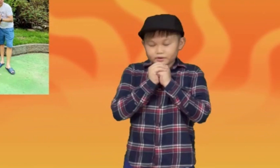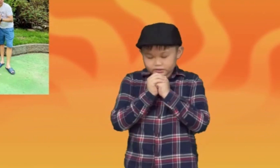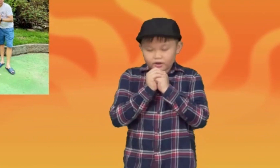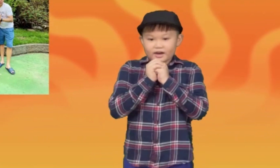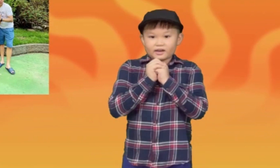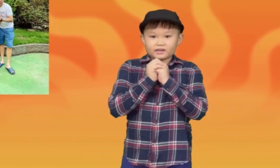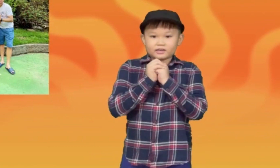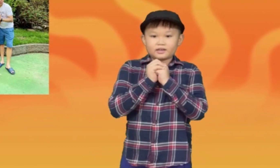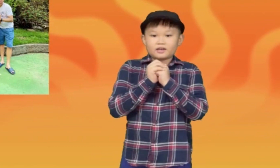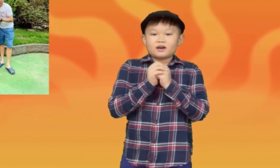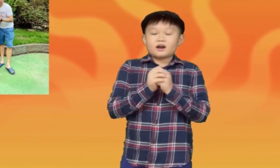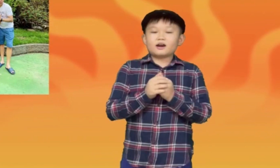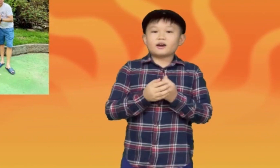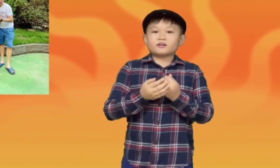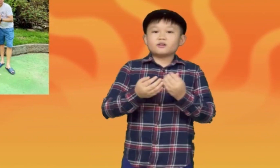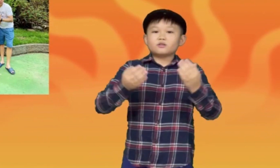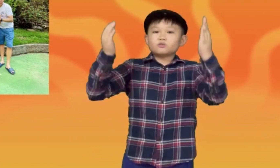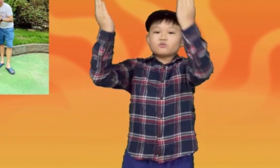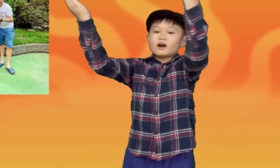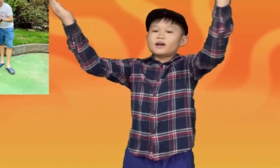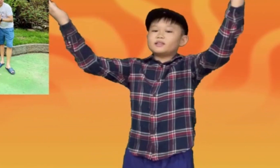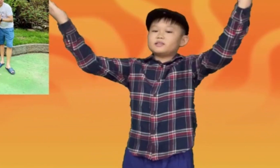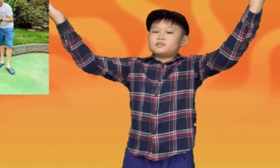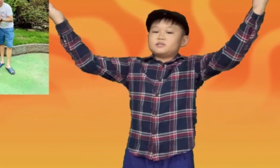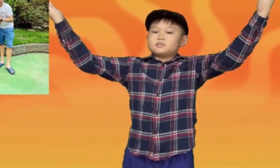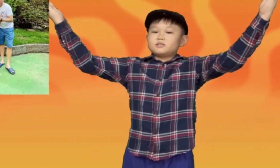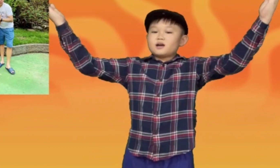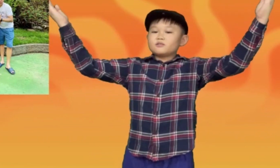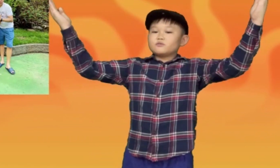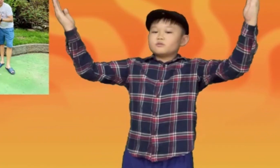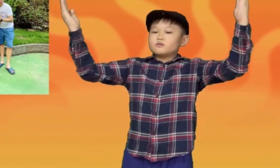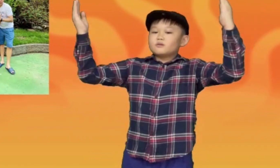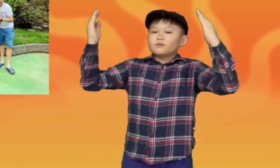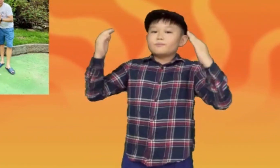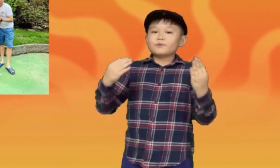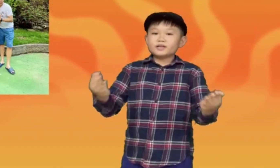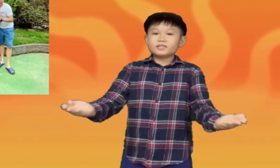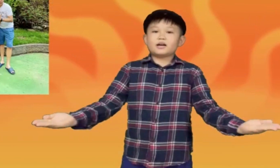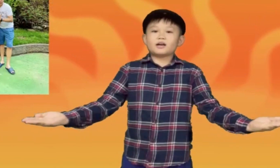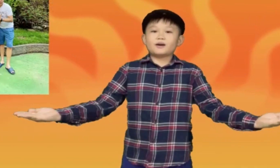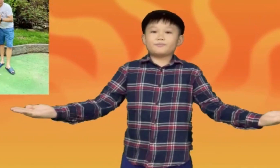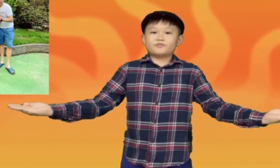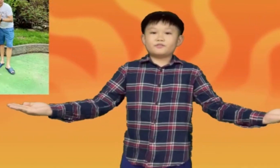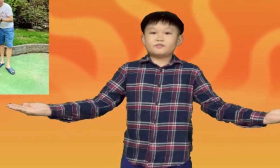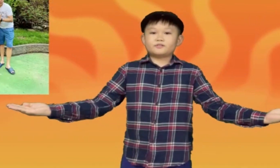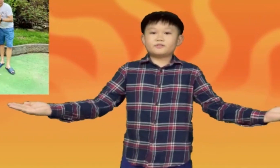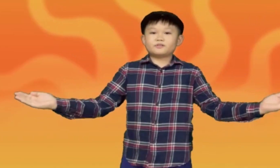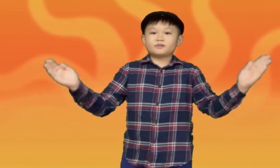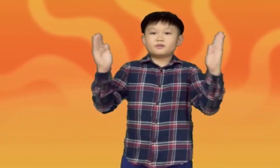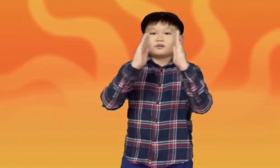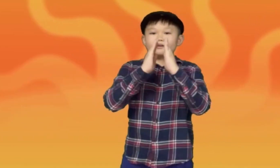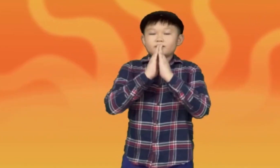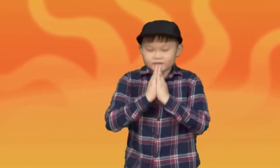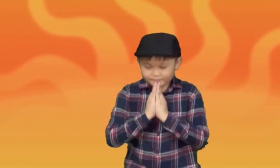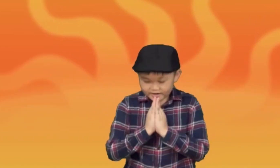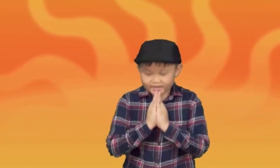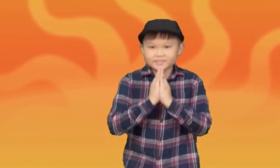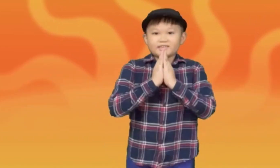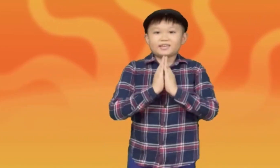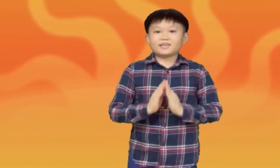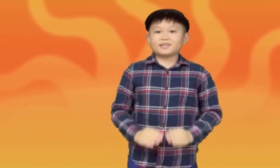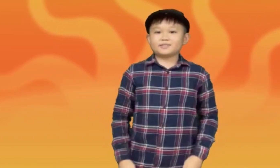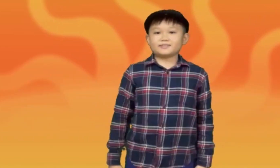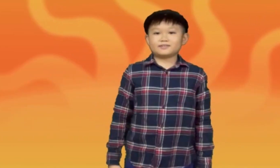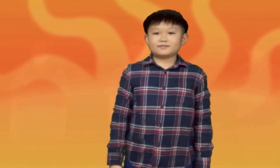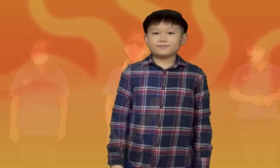selalu berdoa Agar Tuhan selalu menjagamu Terima